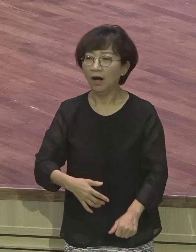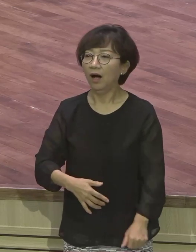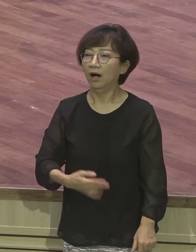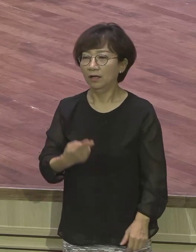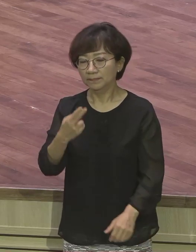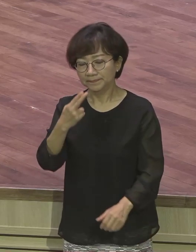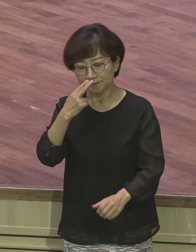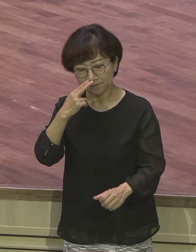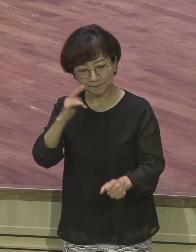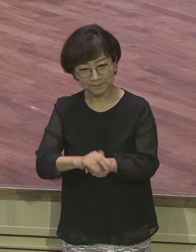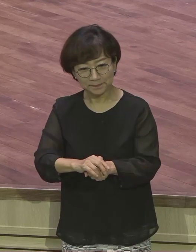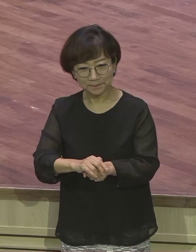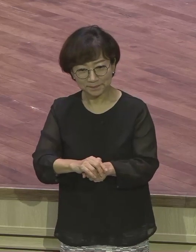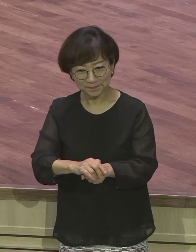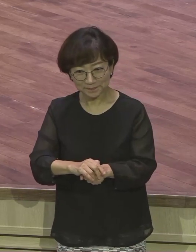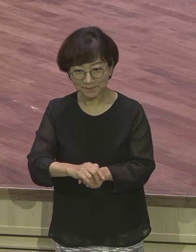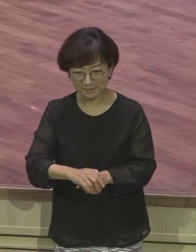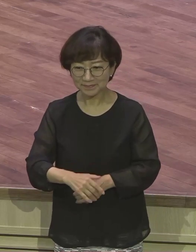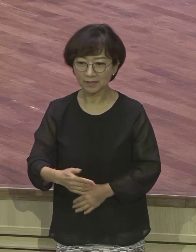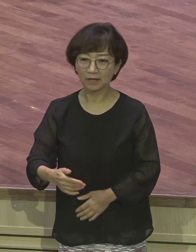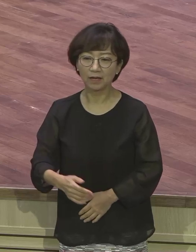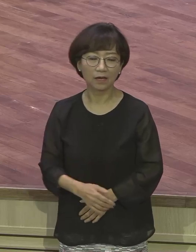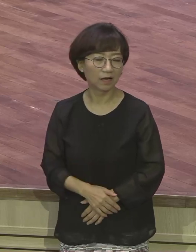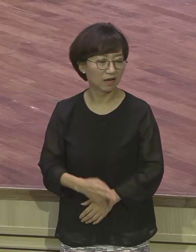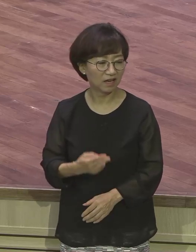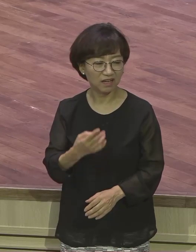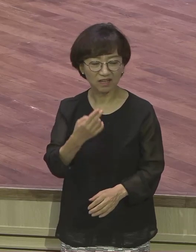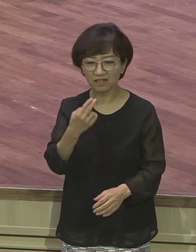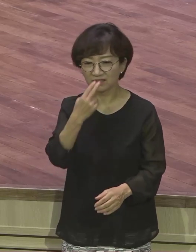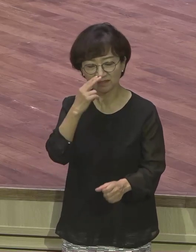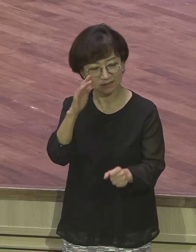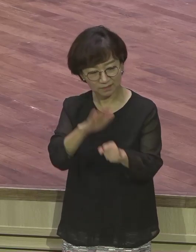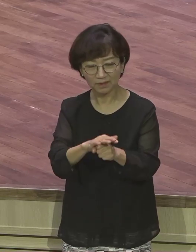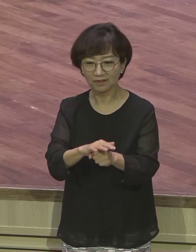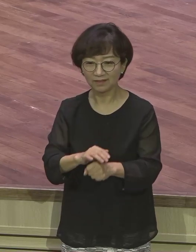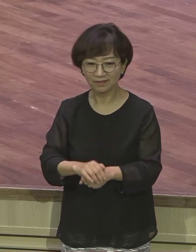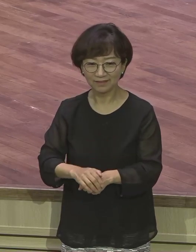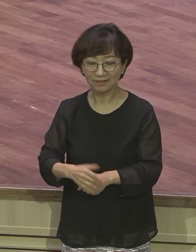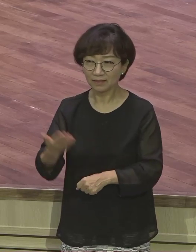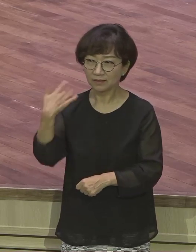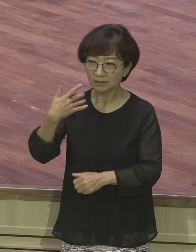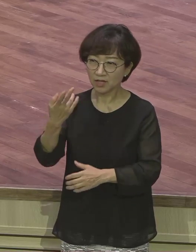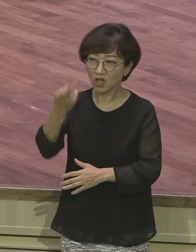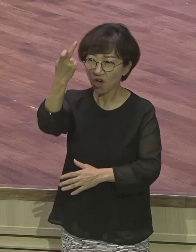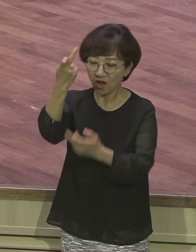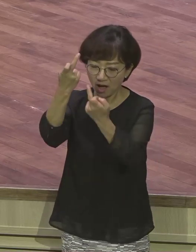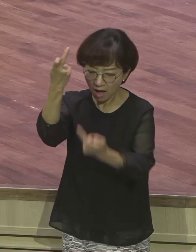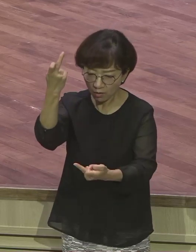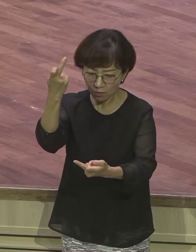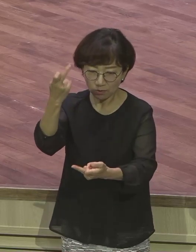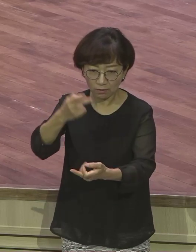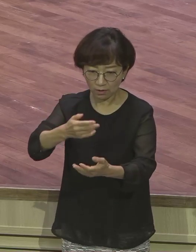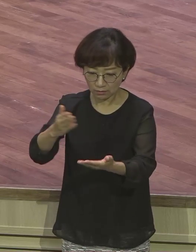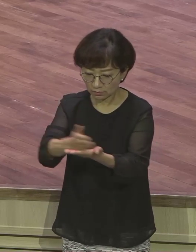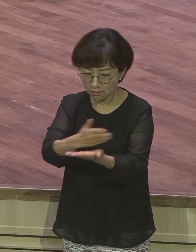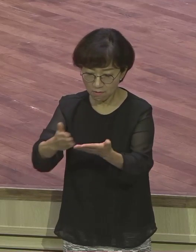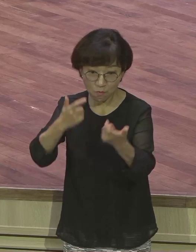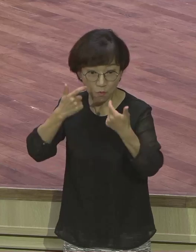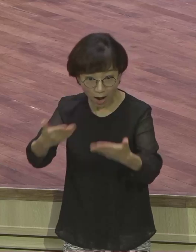철저했던 그런 시대인데 상상도 못하는 말을 했어요. 요셉이 그런데 놀라운 사실은요. 이 꿈이